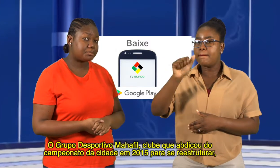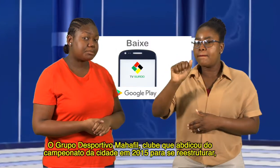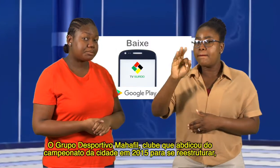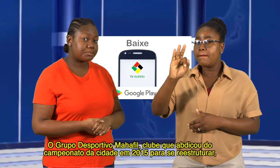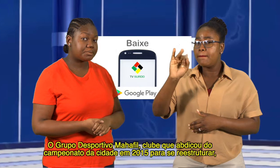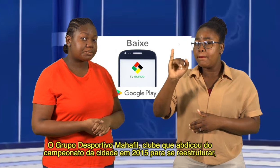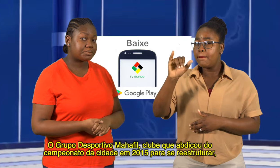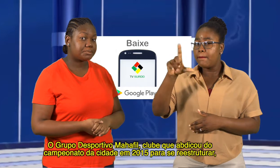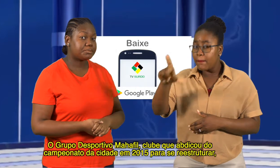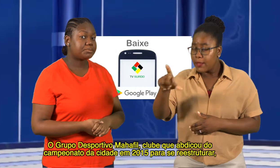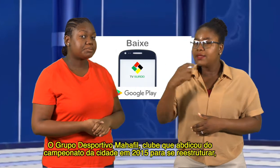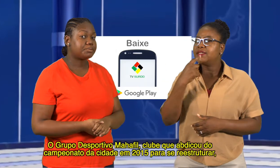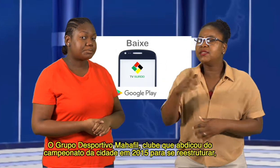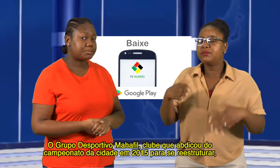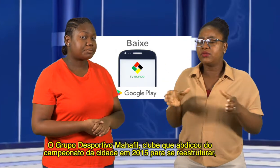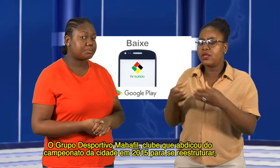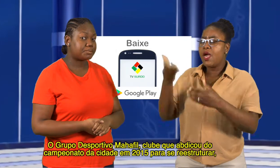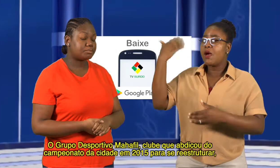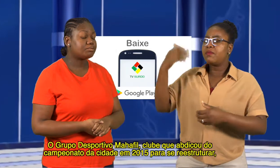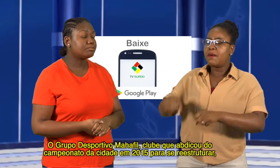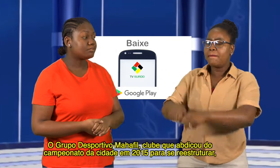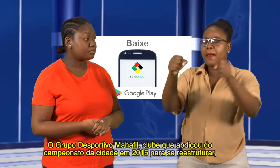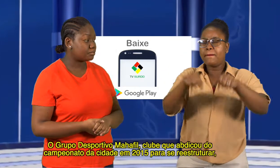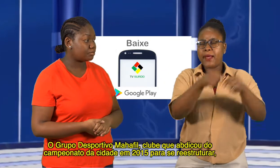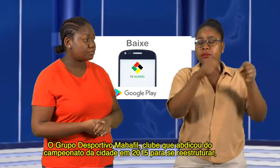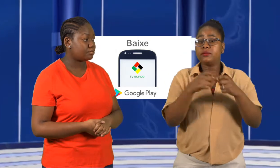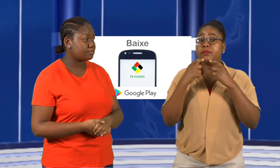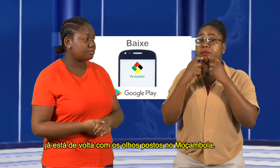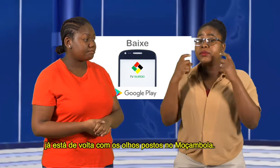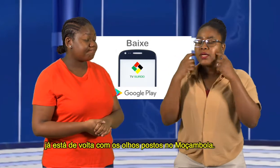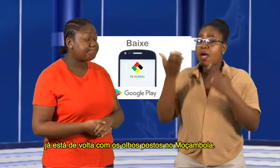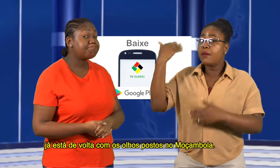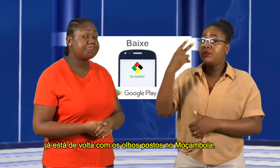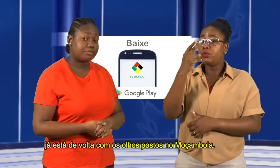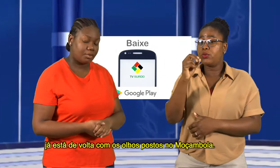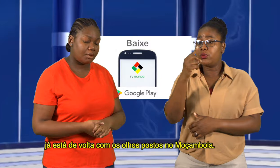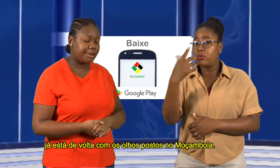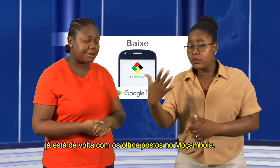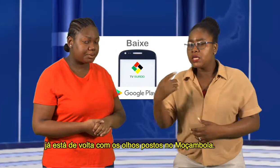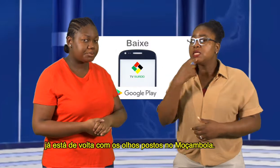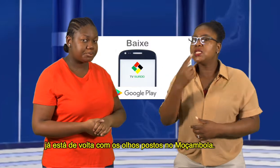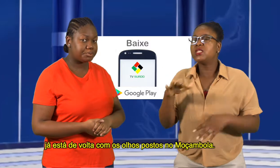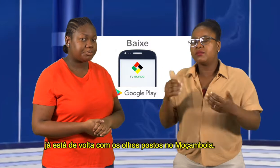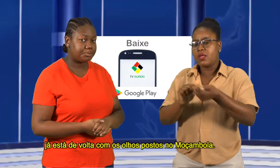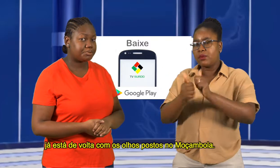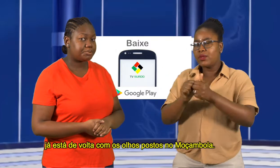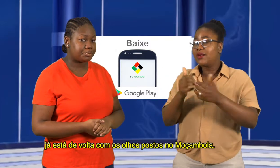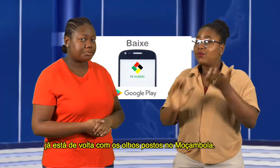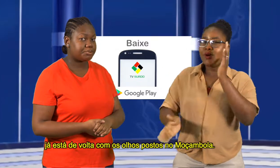Campeonato da Cidade em 2015 para se restaurar, já está de volta aos olhos postos no Moçambola.